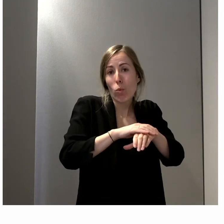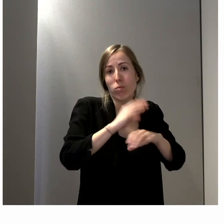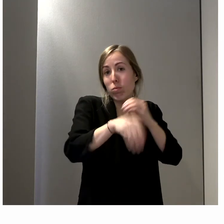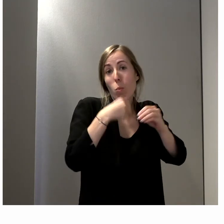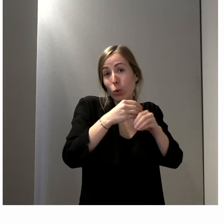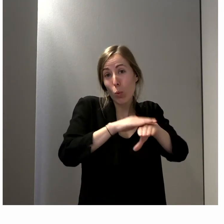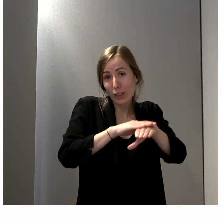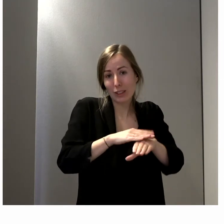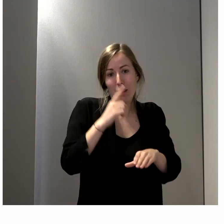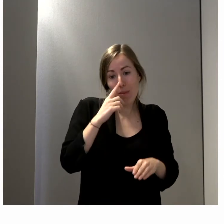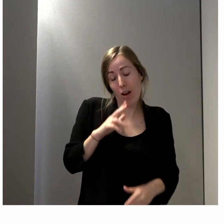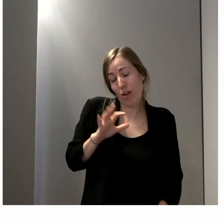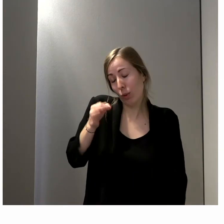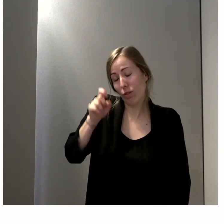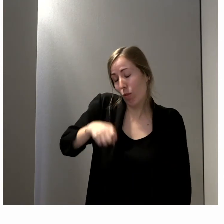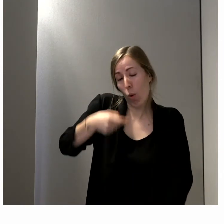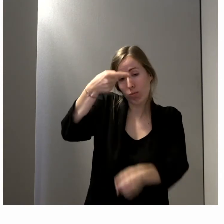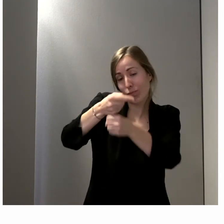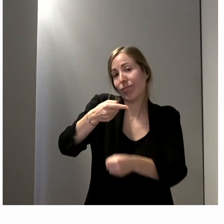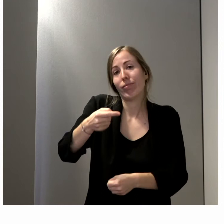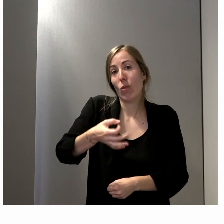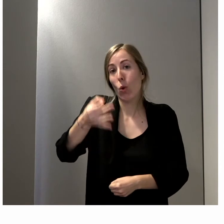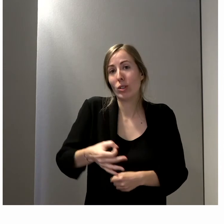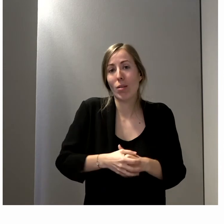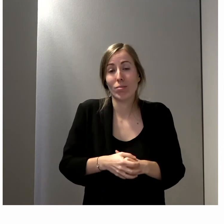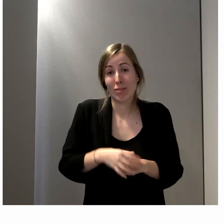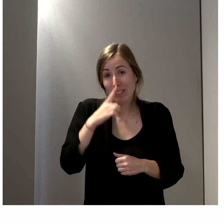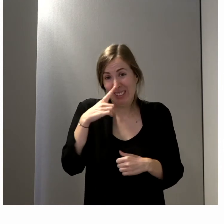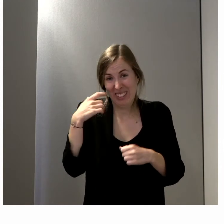passe au quota, donc il serait très malheureux de devoir à terme